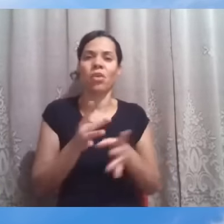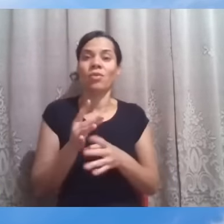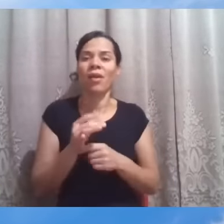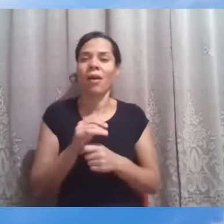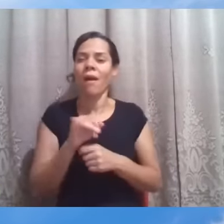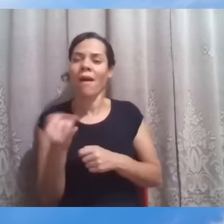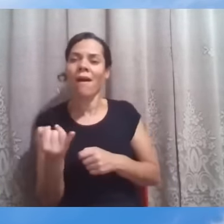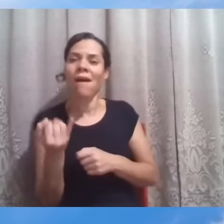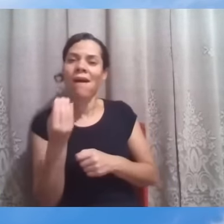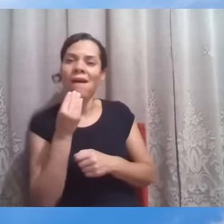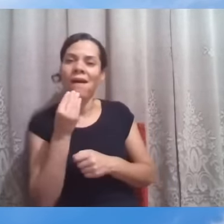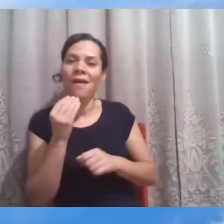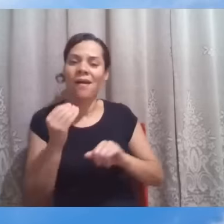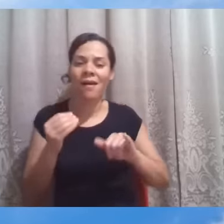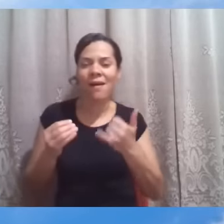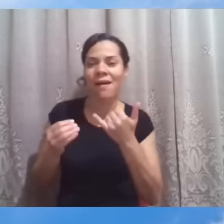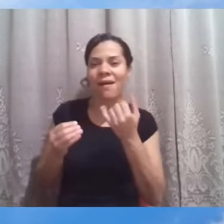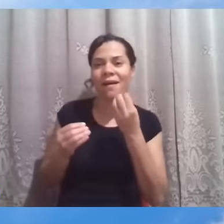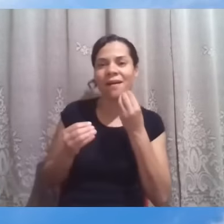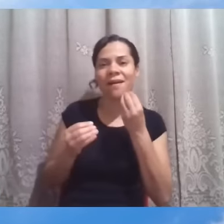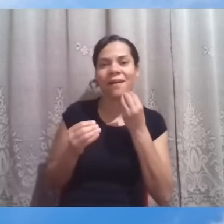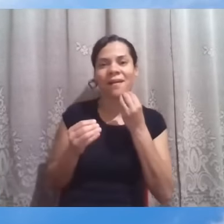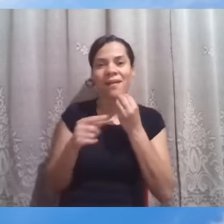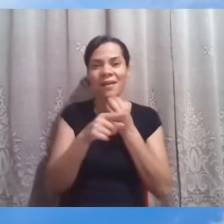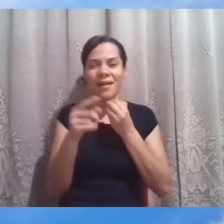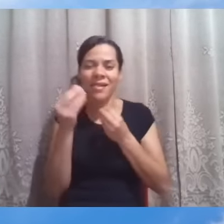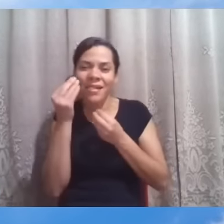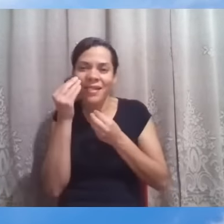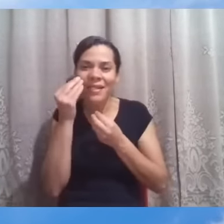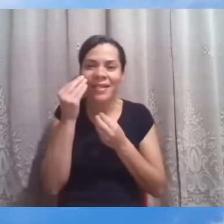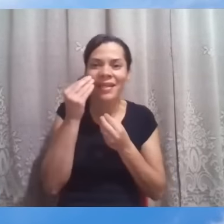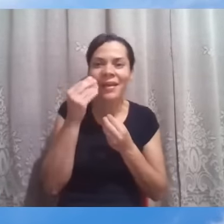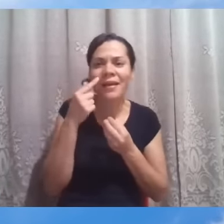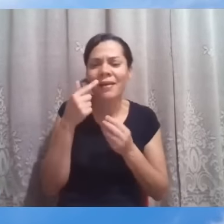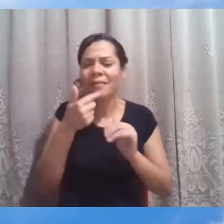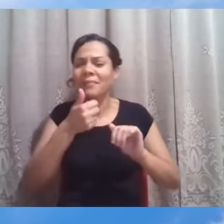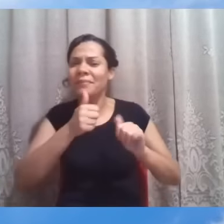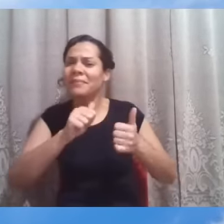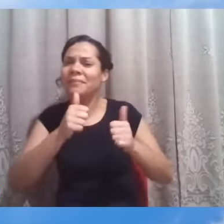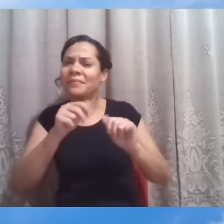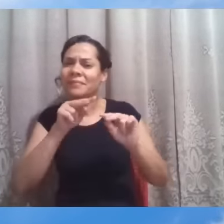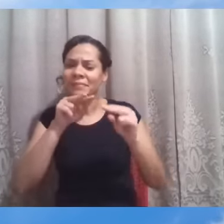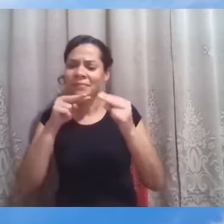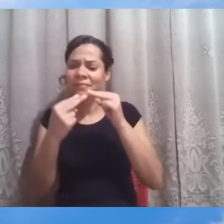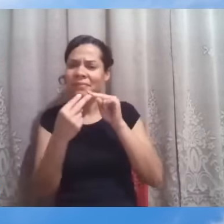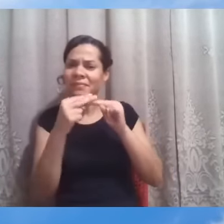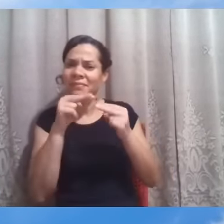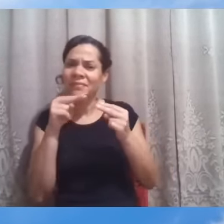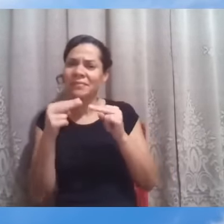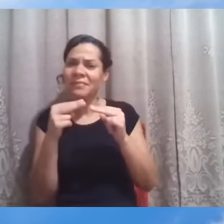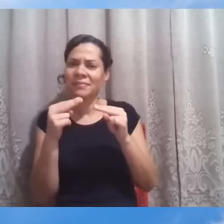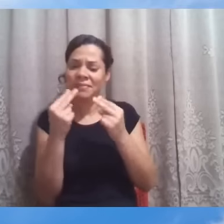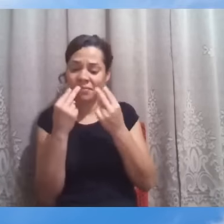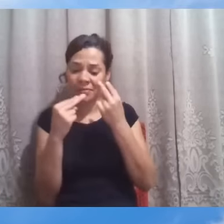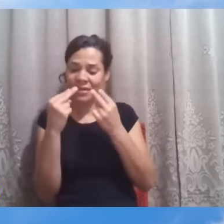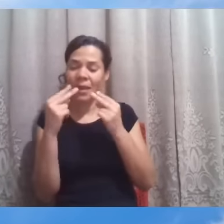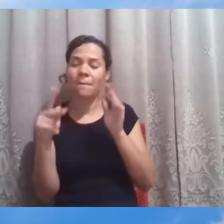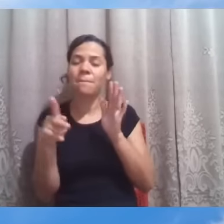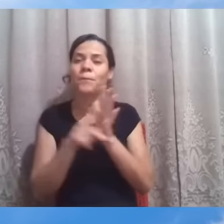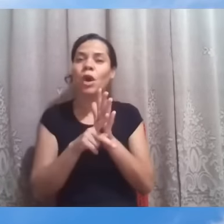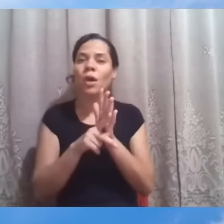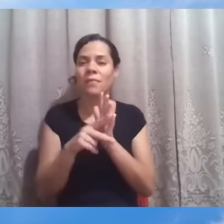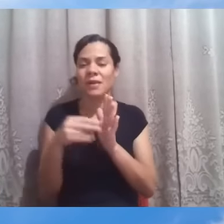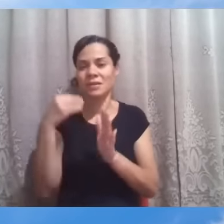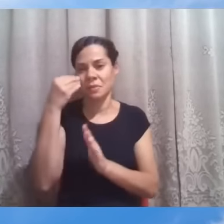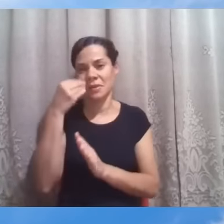para os discípulos serem testados, avaliarem-se, avaliarem a própria experiência que está proposta.